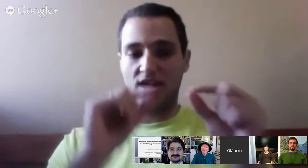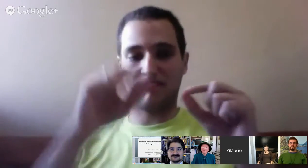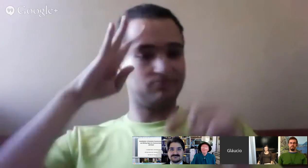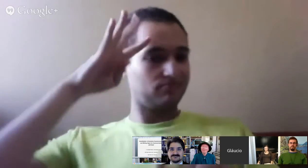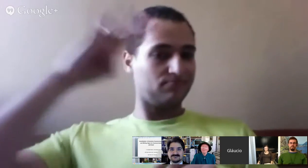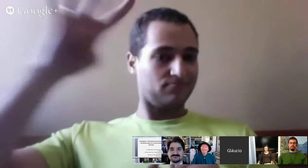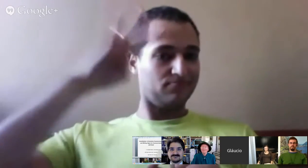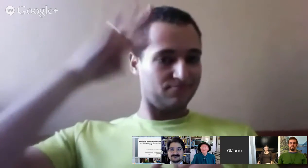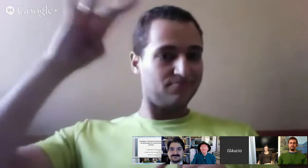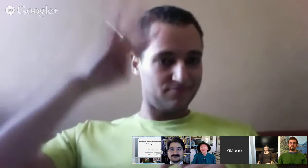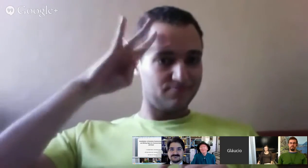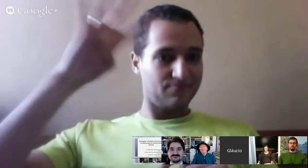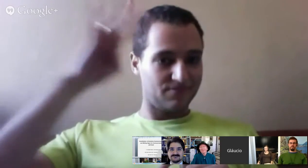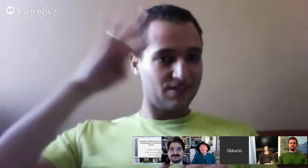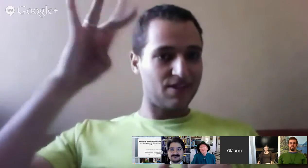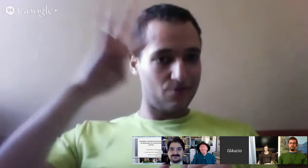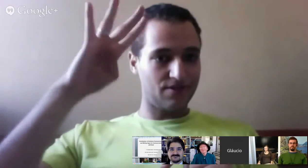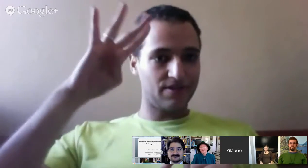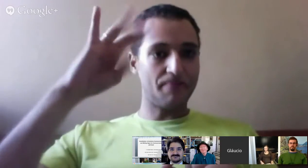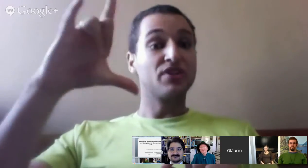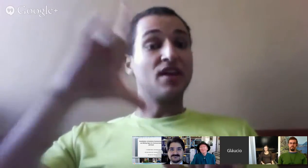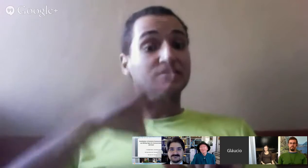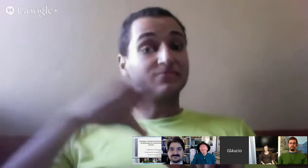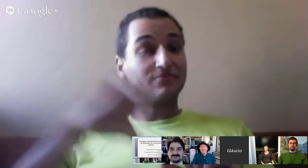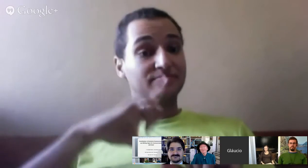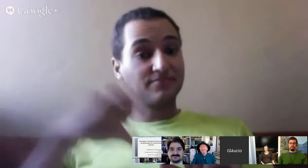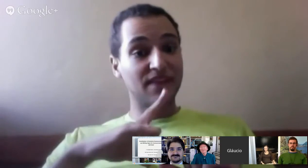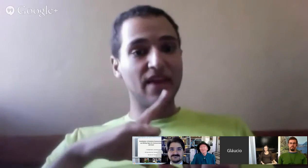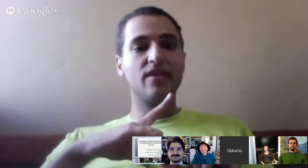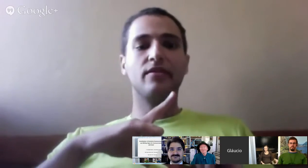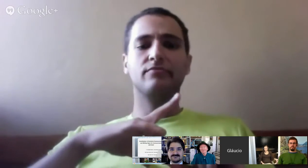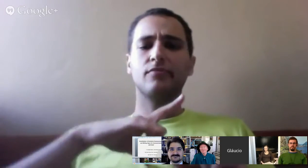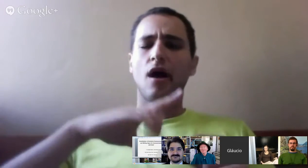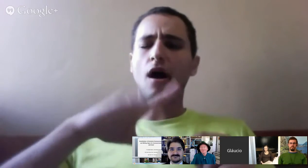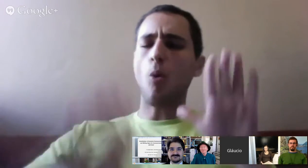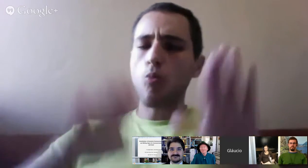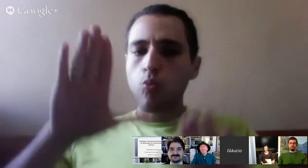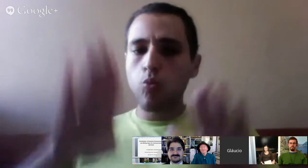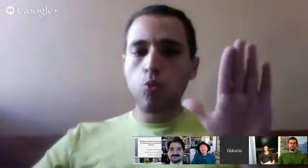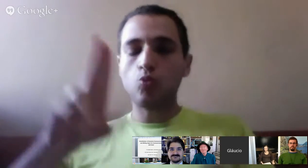Agora eu gostaria de explicar rapidamente sobre o aporte teórico.